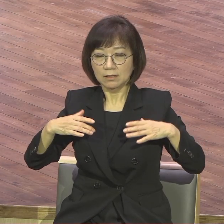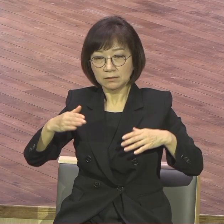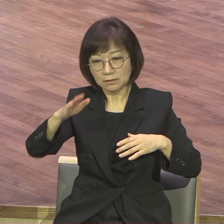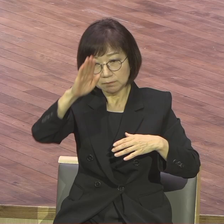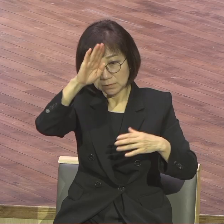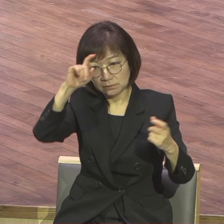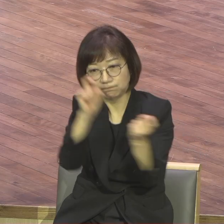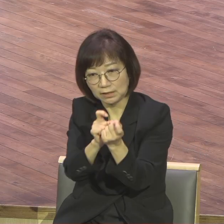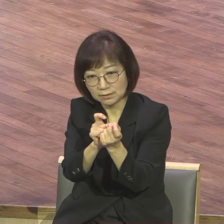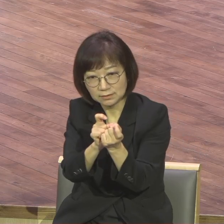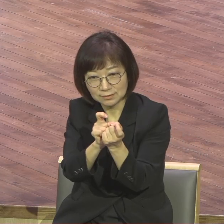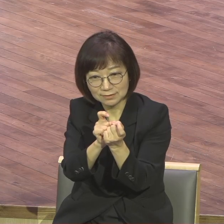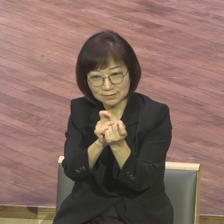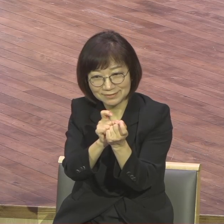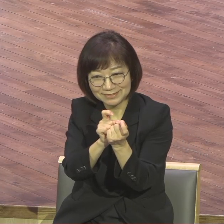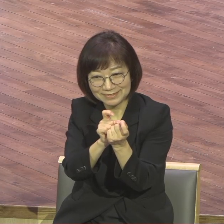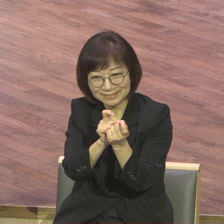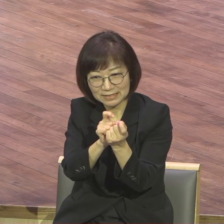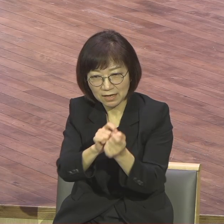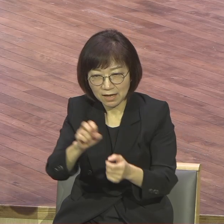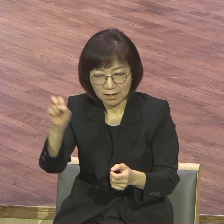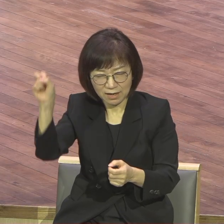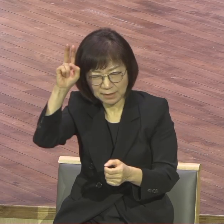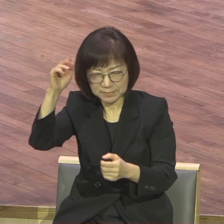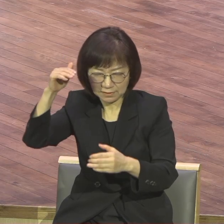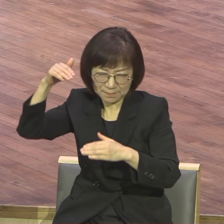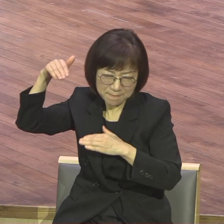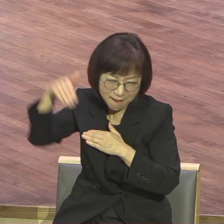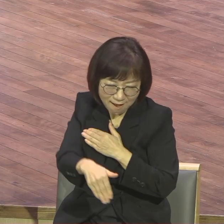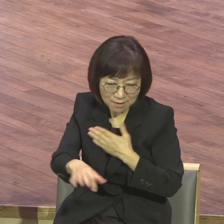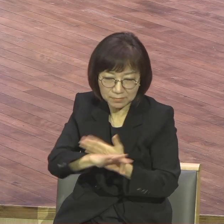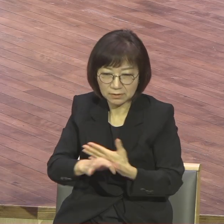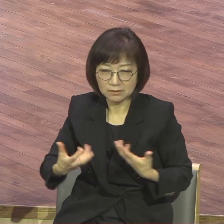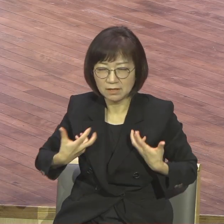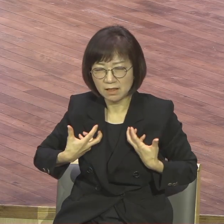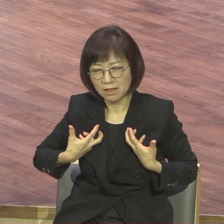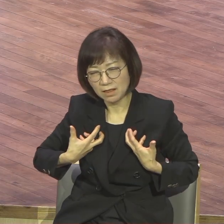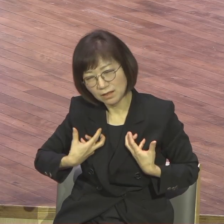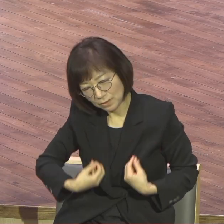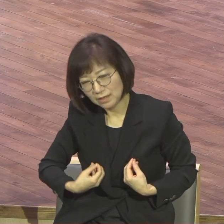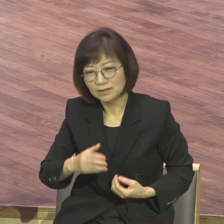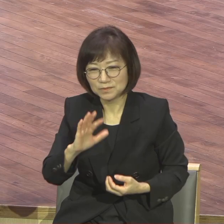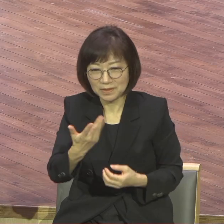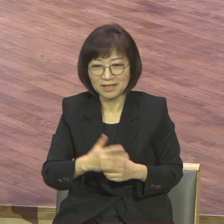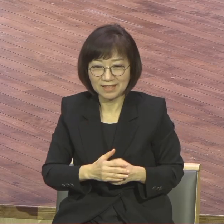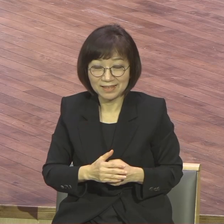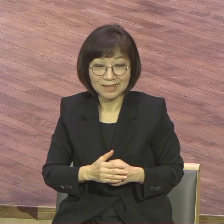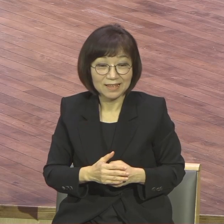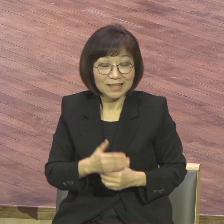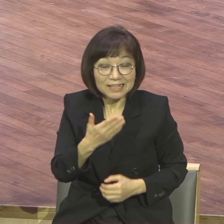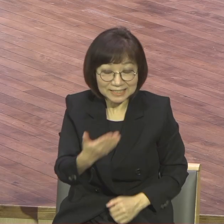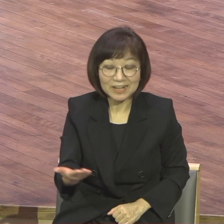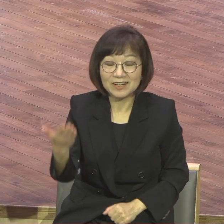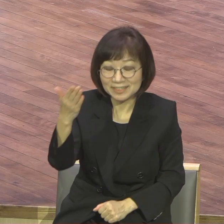더 큰 실망과 자실만 안겨질 뿐이오 세상 것은 그러나 예수